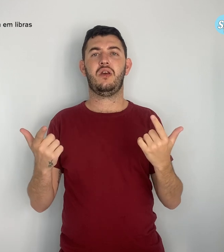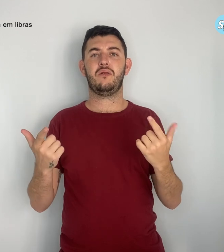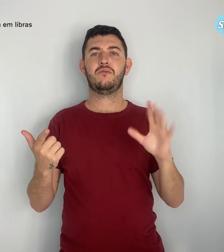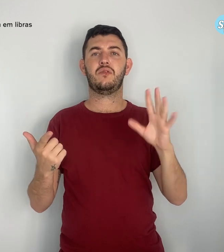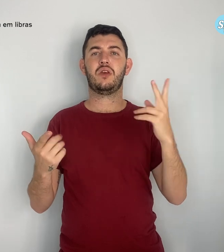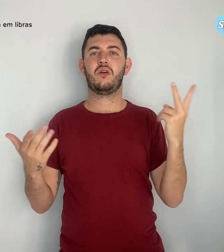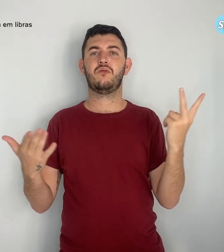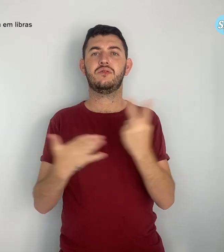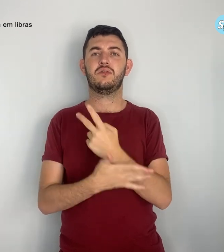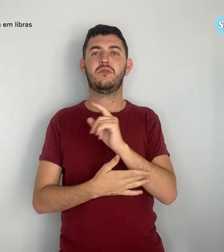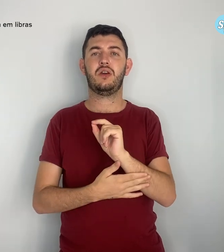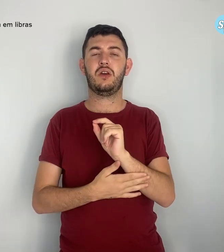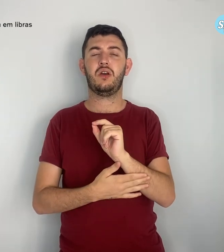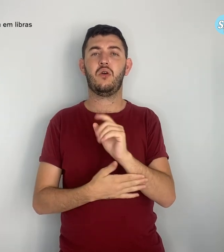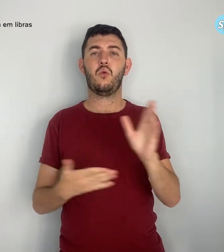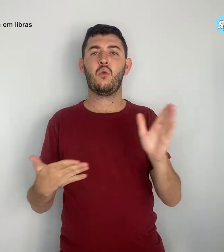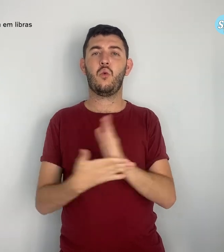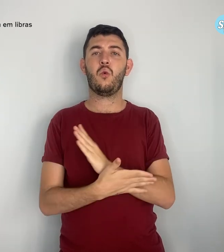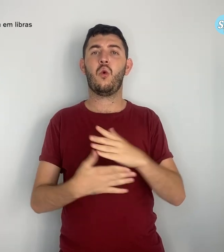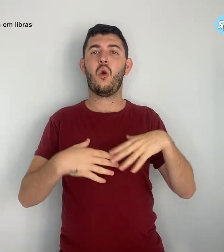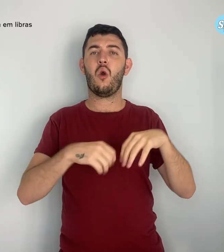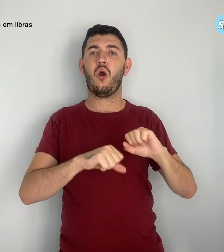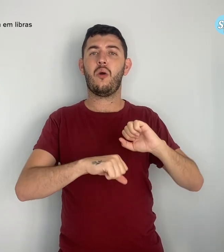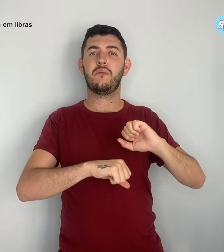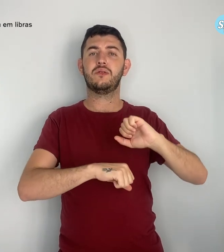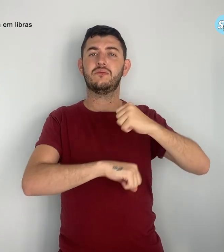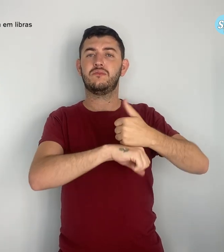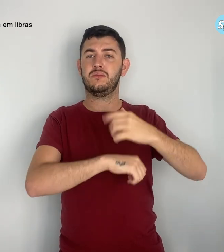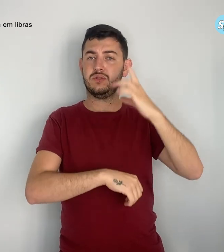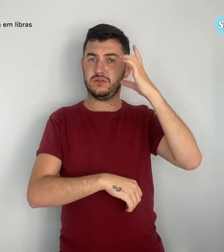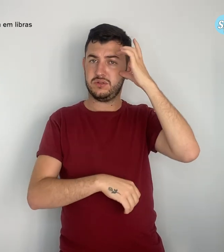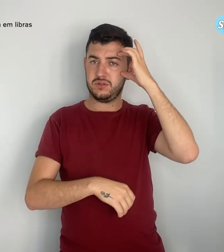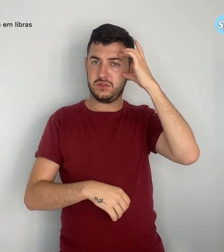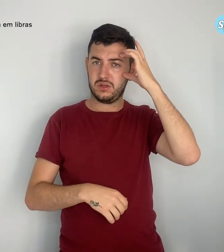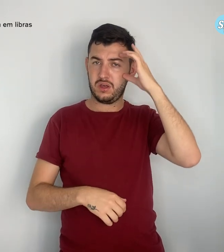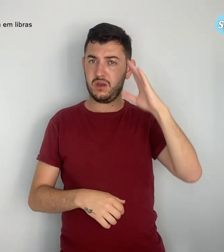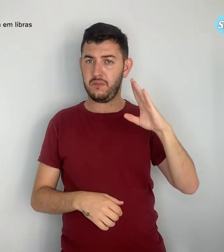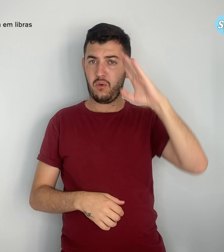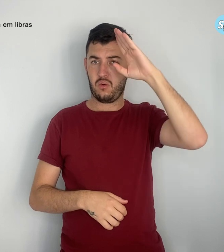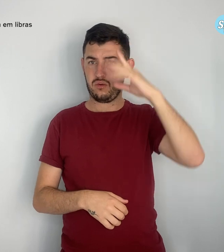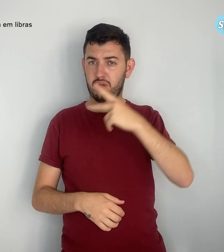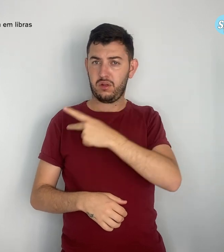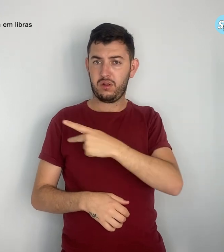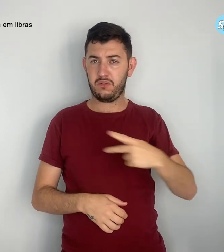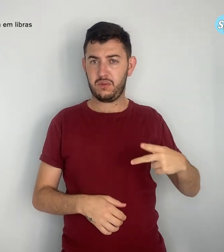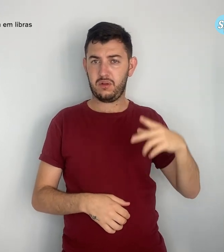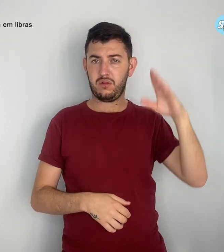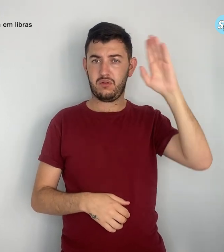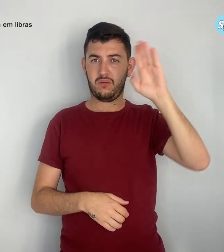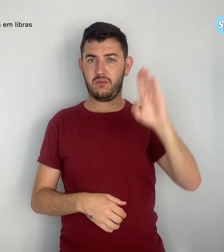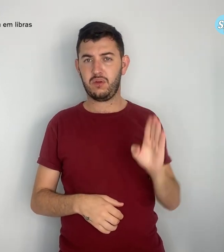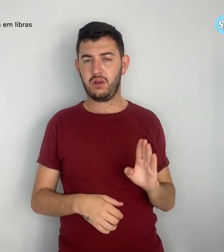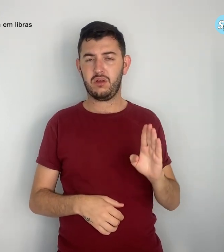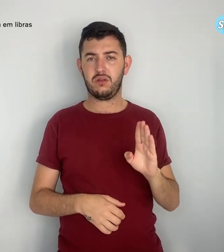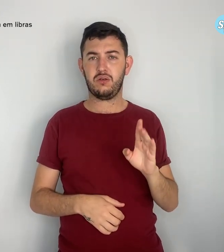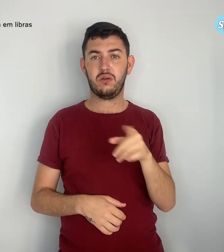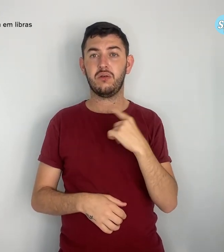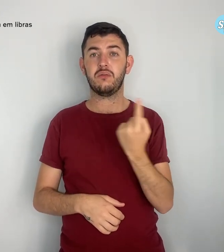presidenta Dilma Rousseff, a chegada de Bolsonaro à presidência da República e, para nós, do Distrito